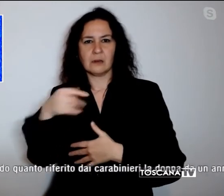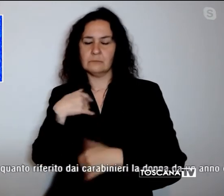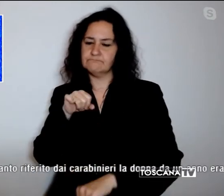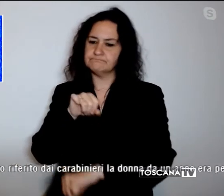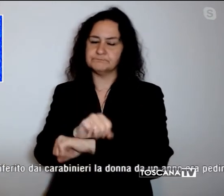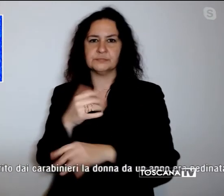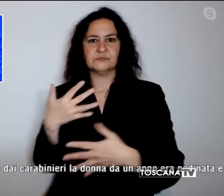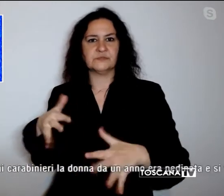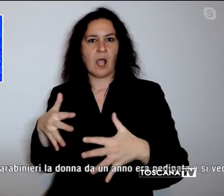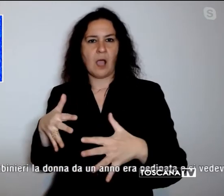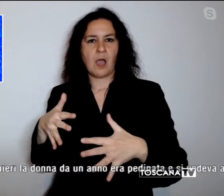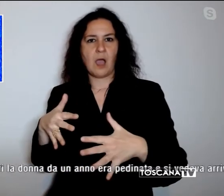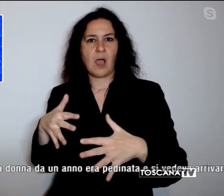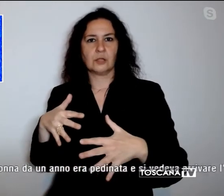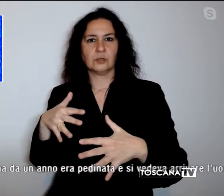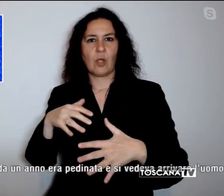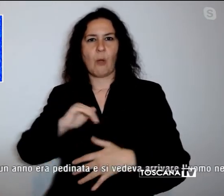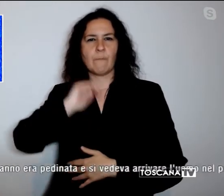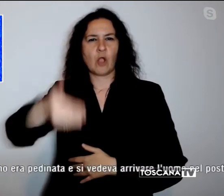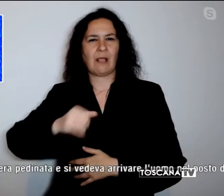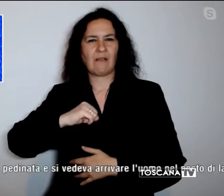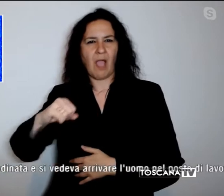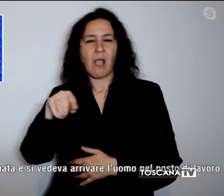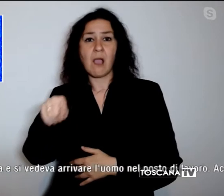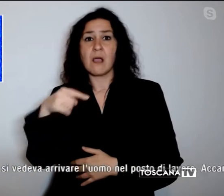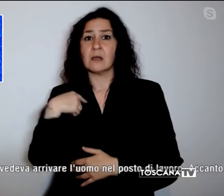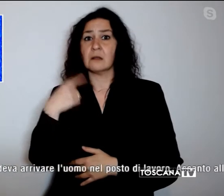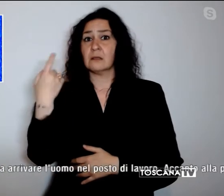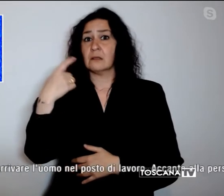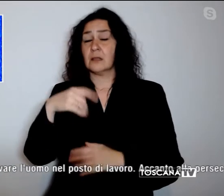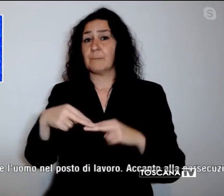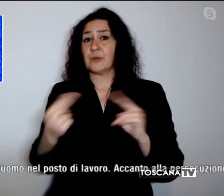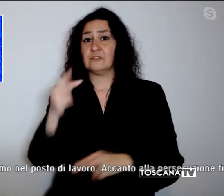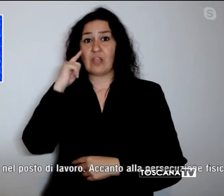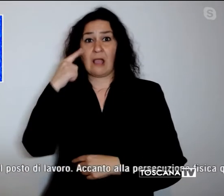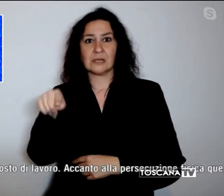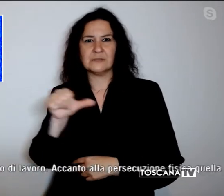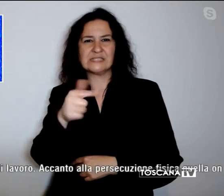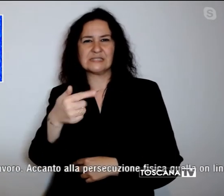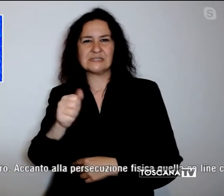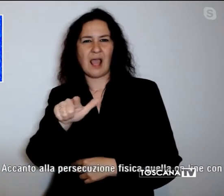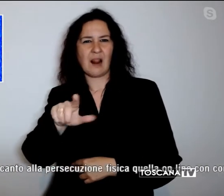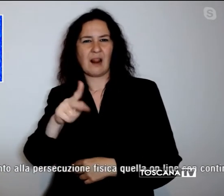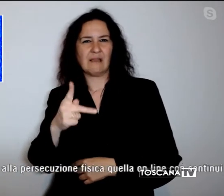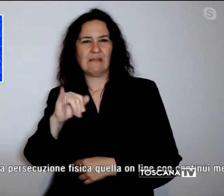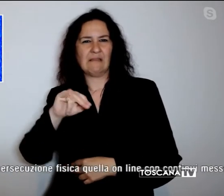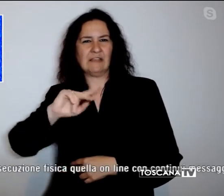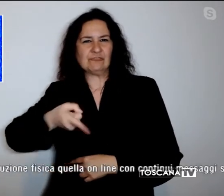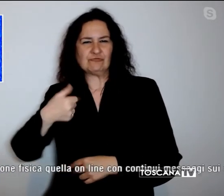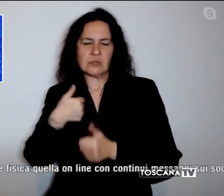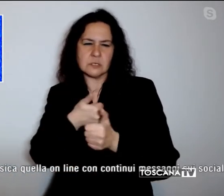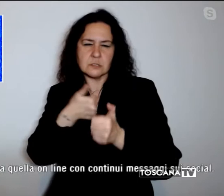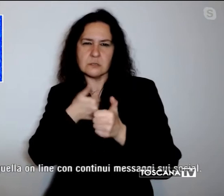Arezzo per stalking. secondo quanto riferito dai carabinieri la donna da un anno era